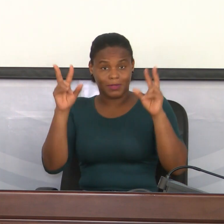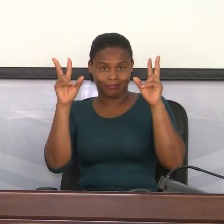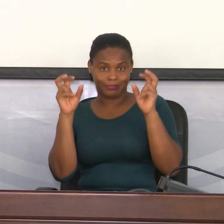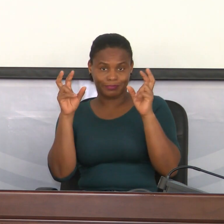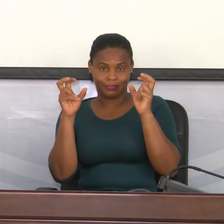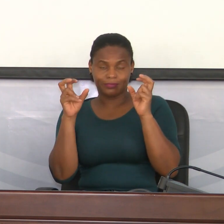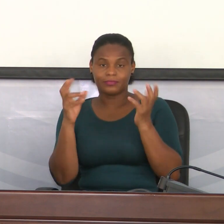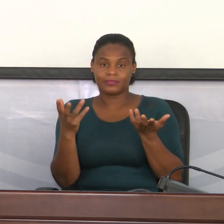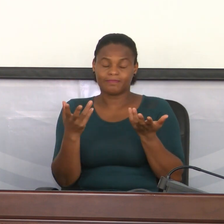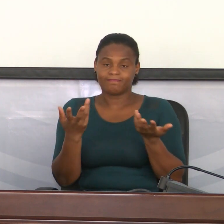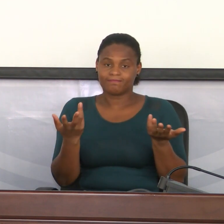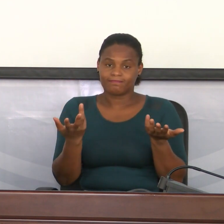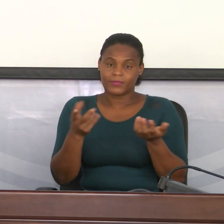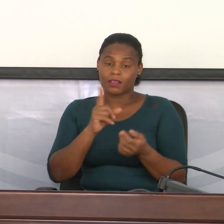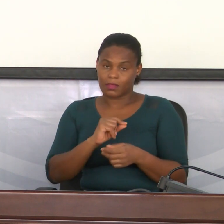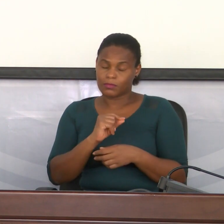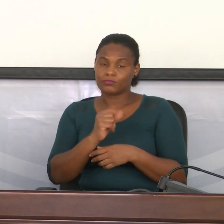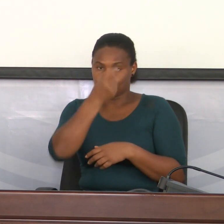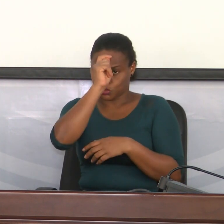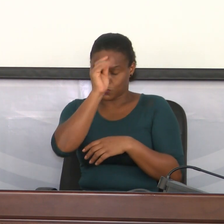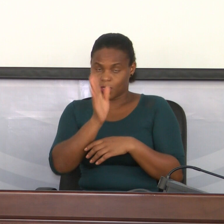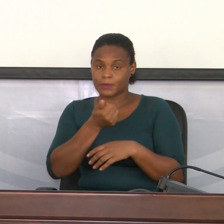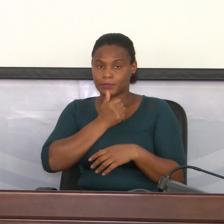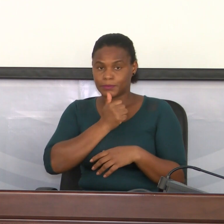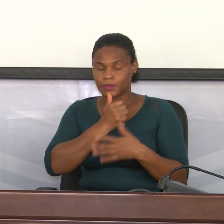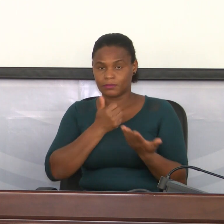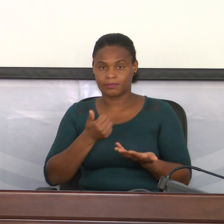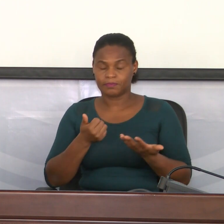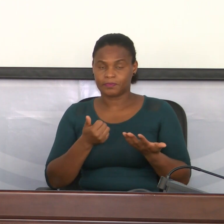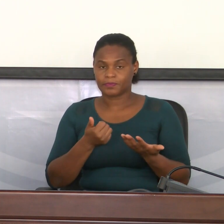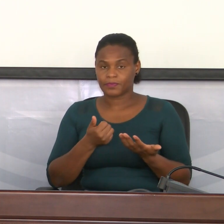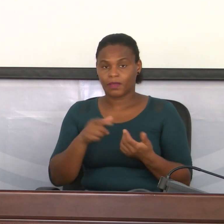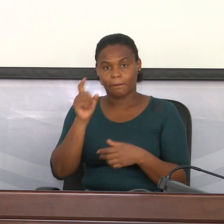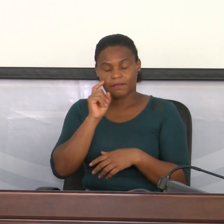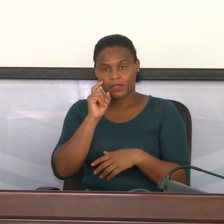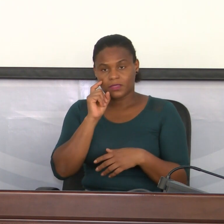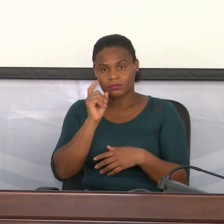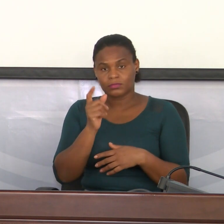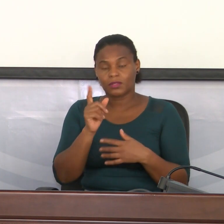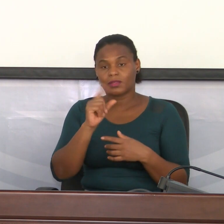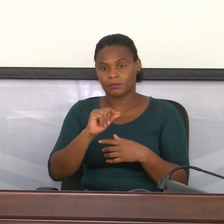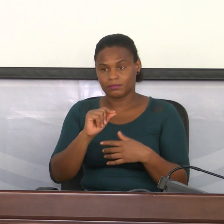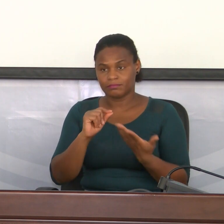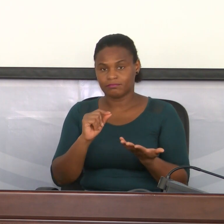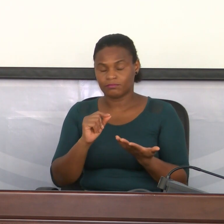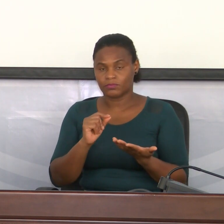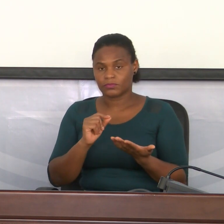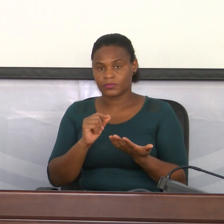e cumpram, portanto, as medidas preventivas e de proteção